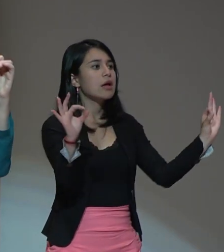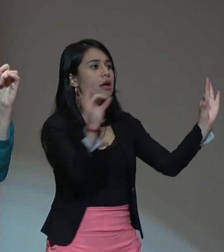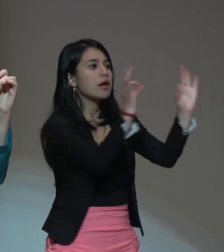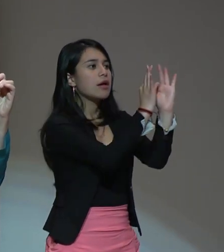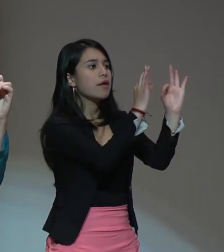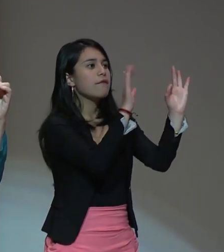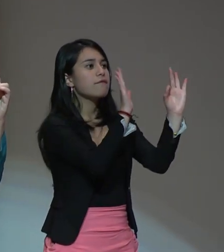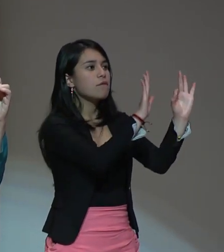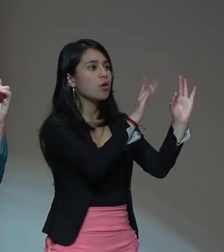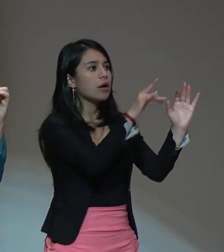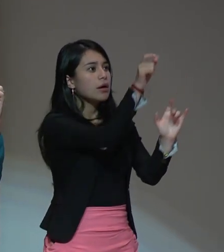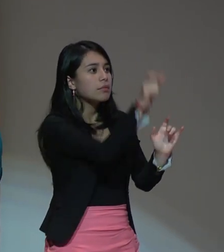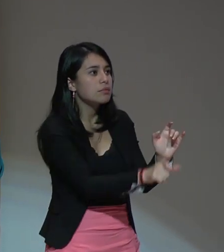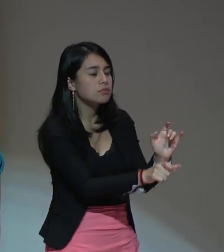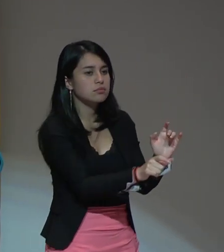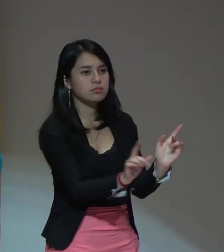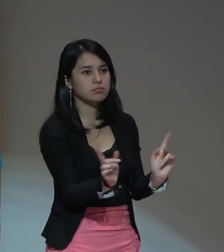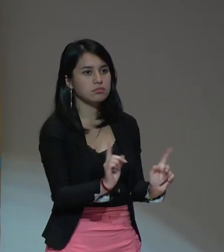ergo sum.